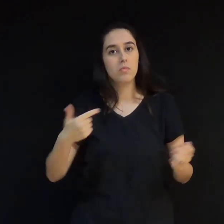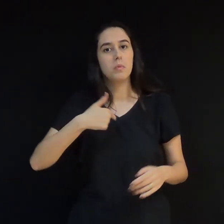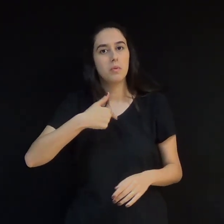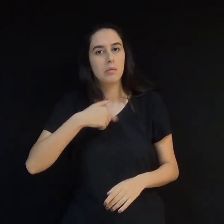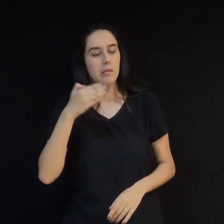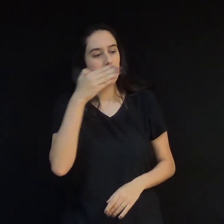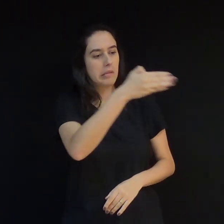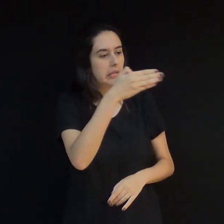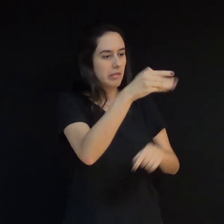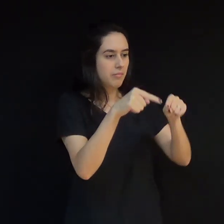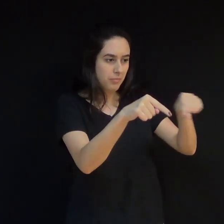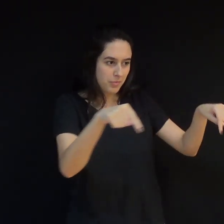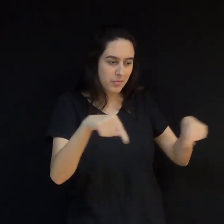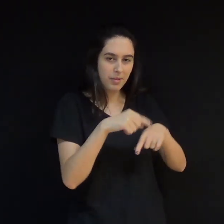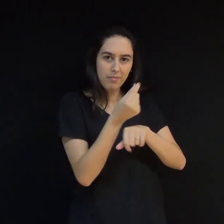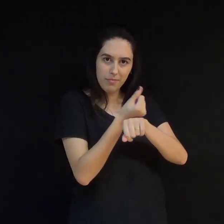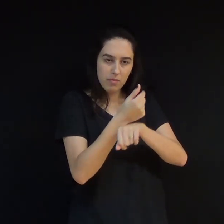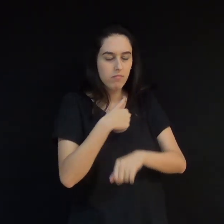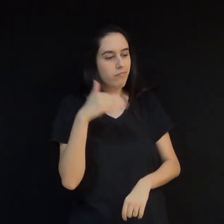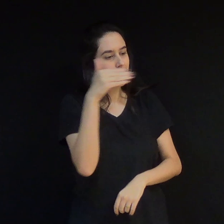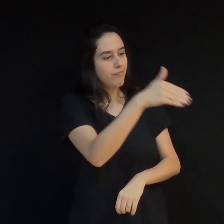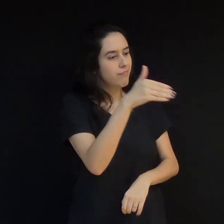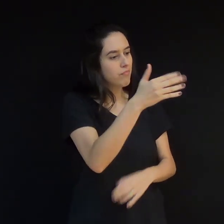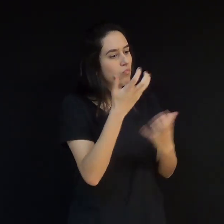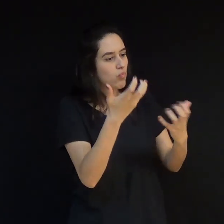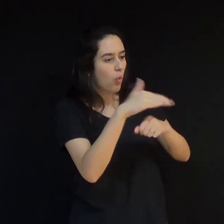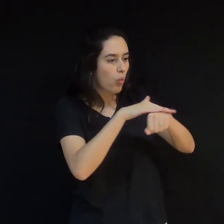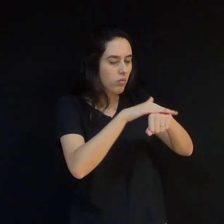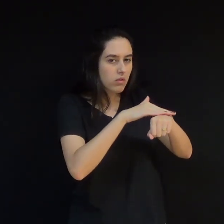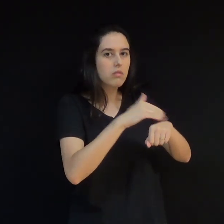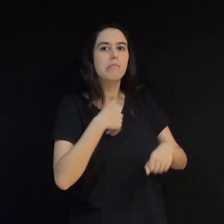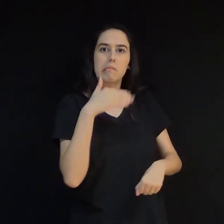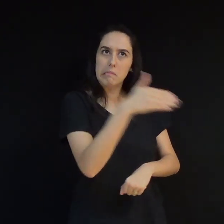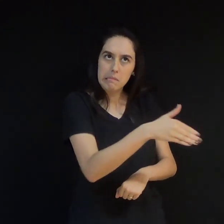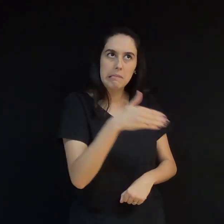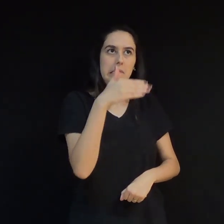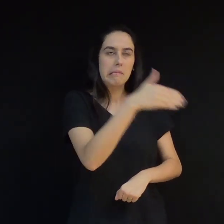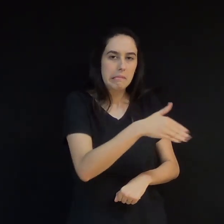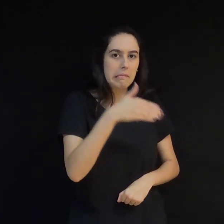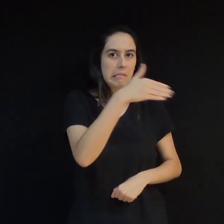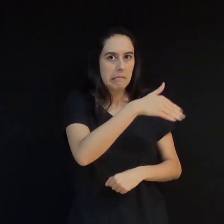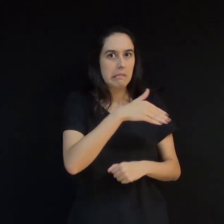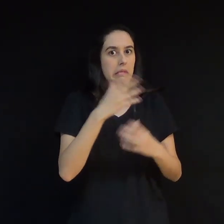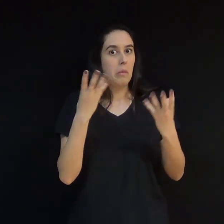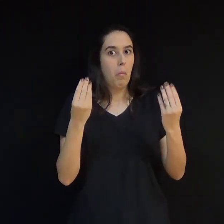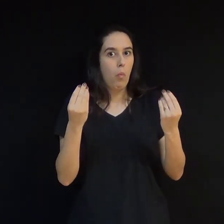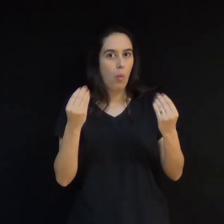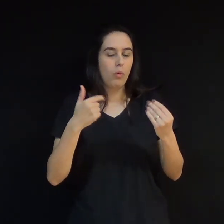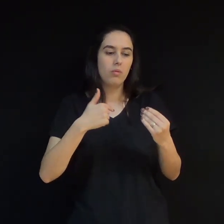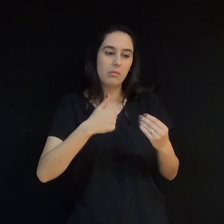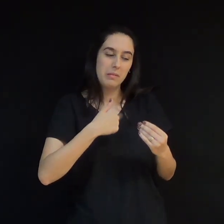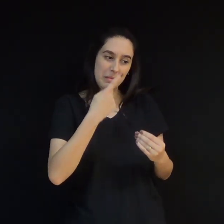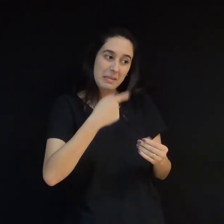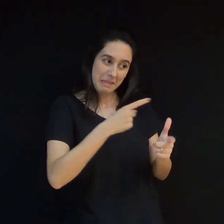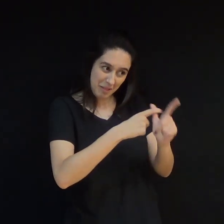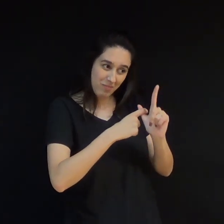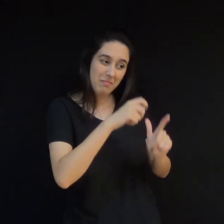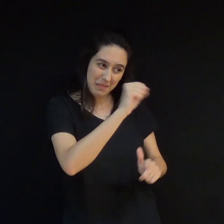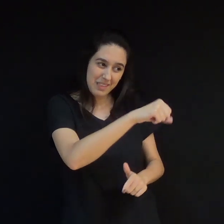Logo, minhas idas ao financeiro para falar sobre os meus pagamentos se tornaram mais frequentes. Devo, não nego,